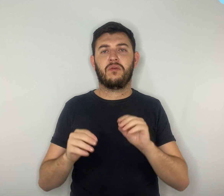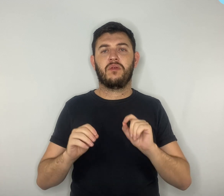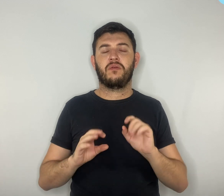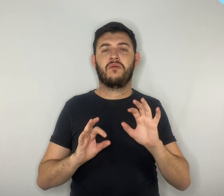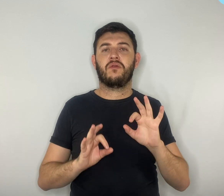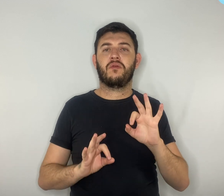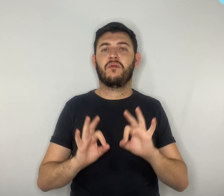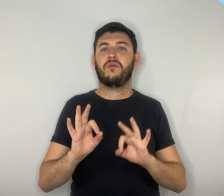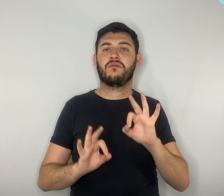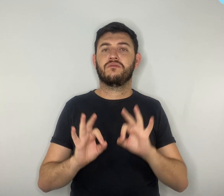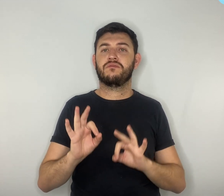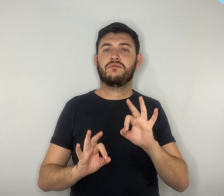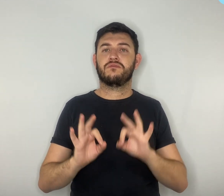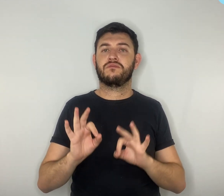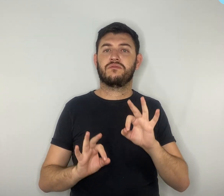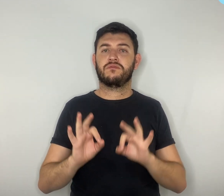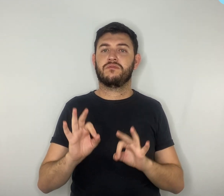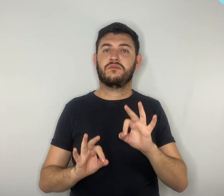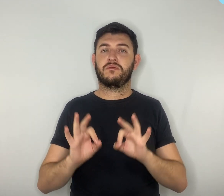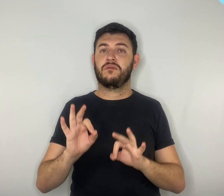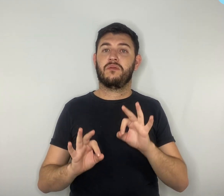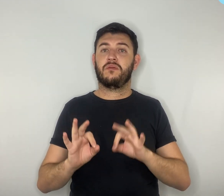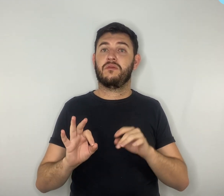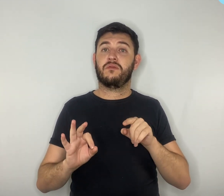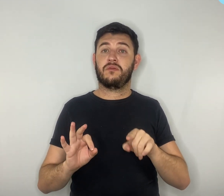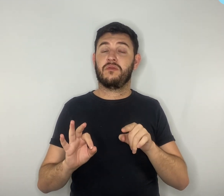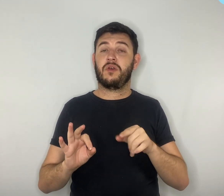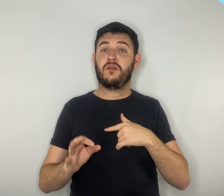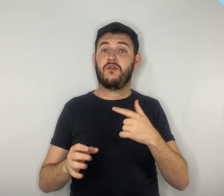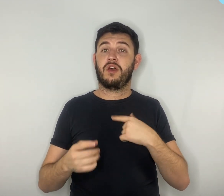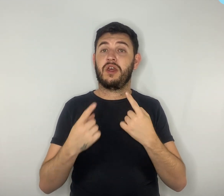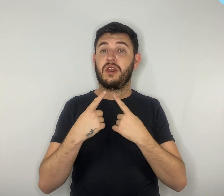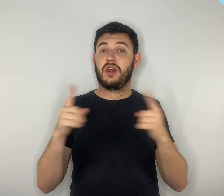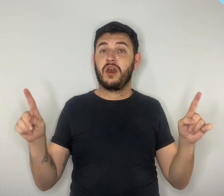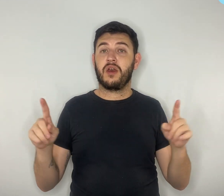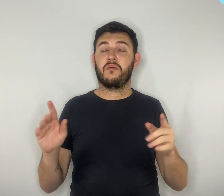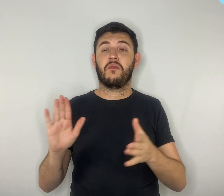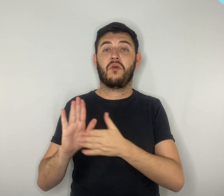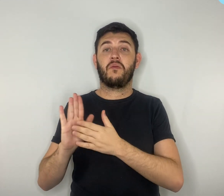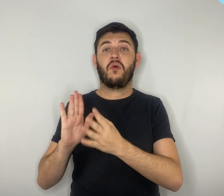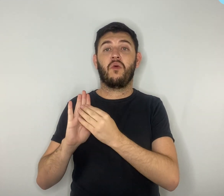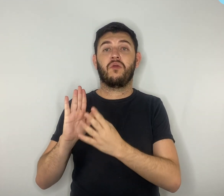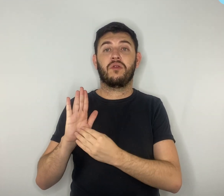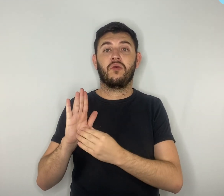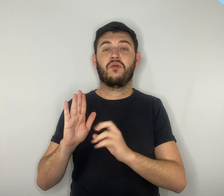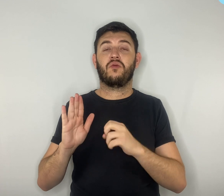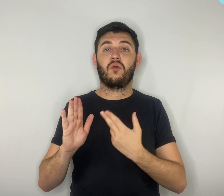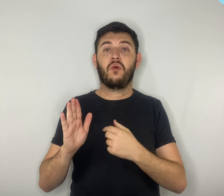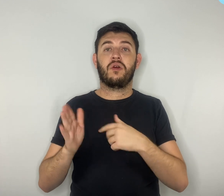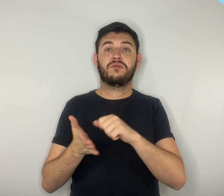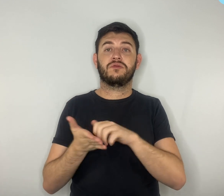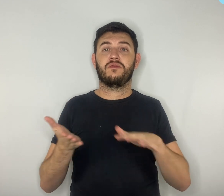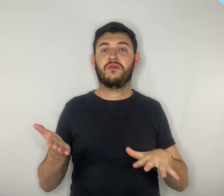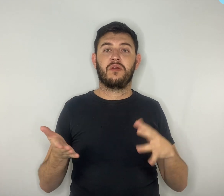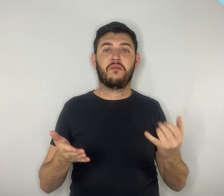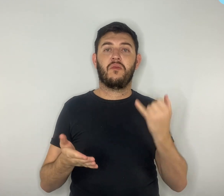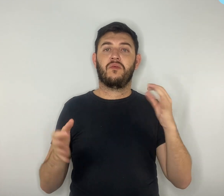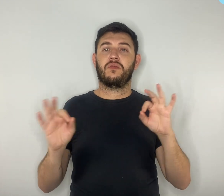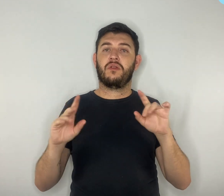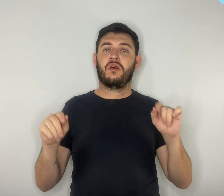recebeu críticas por propor conteúdos e atividades pouco relevantes para o desenvolvimento da